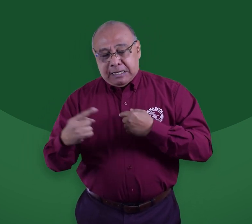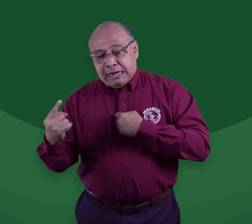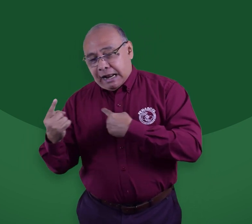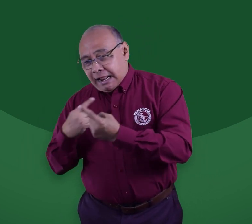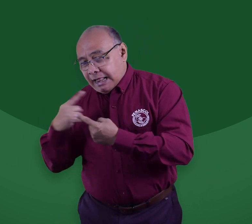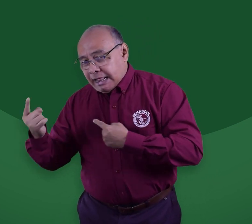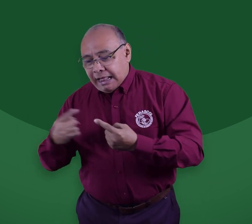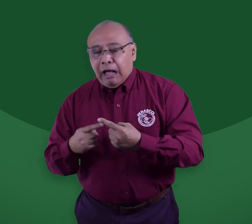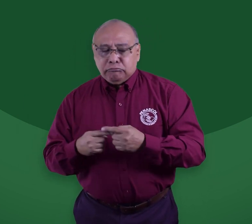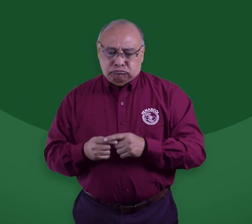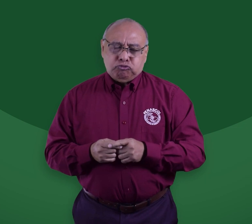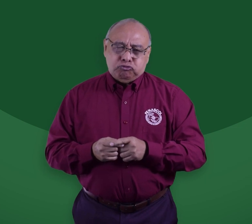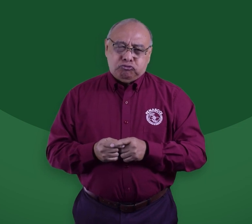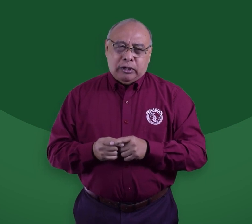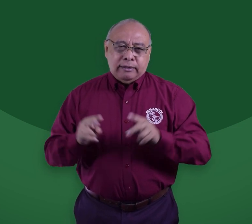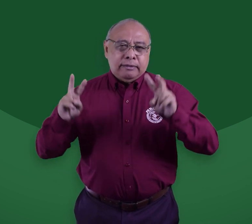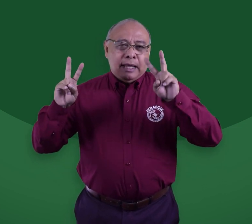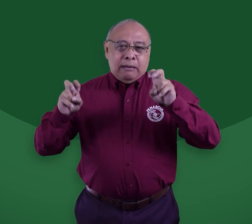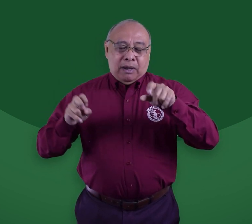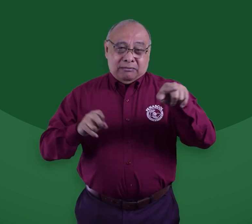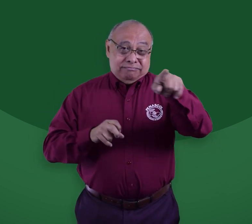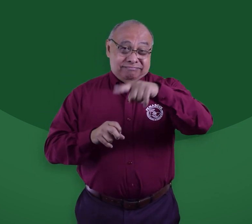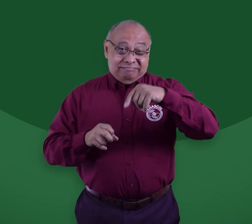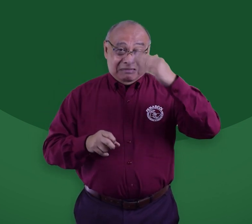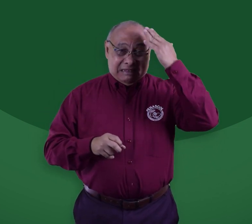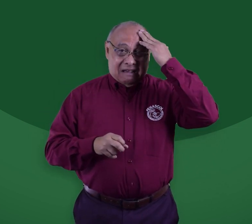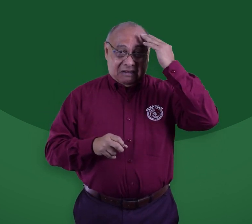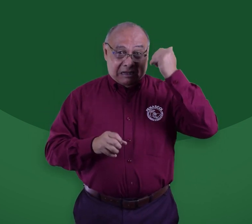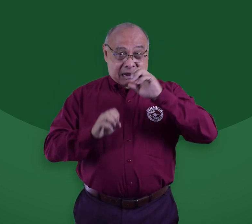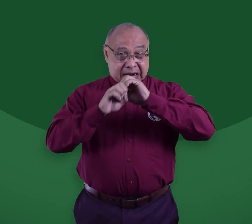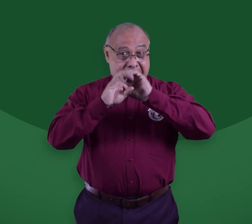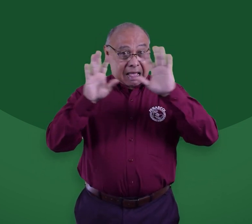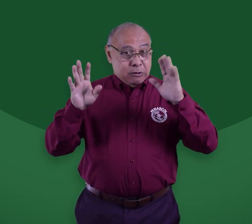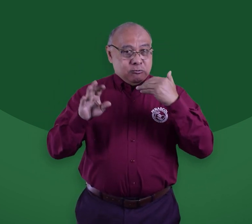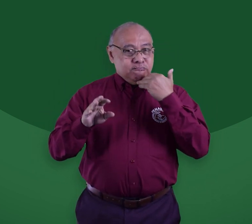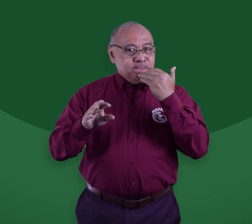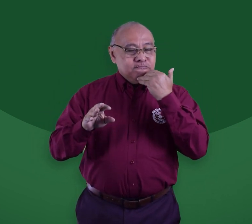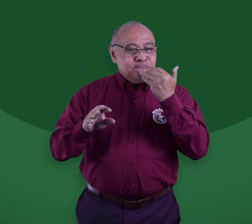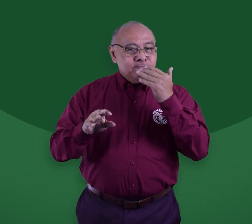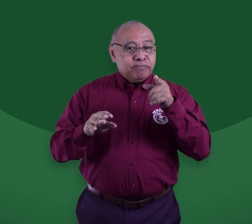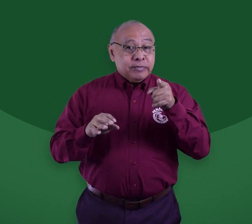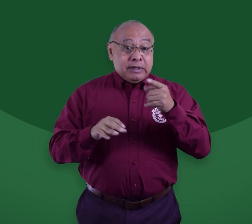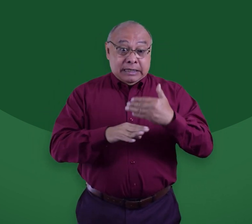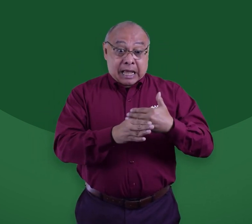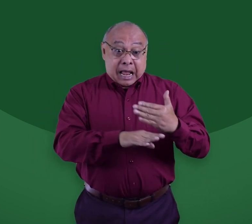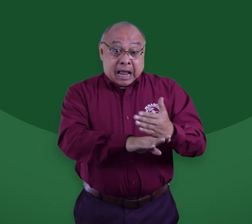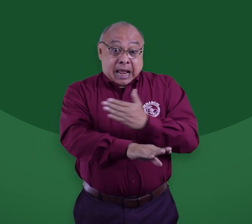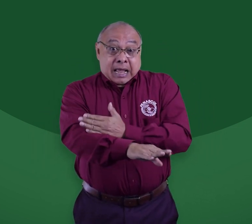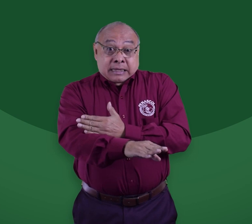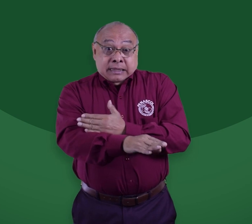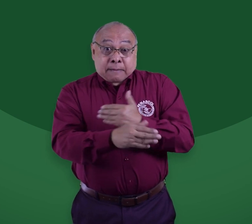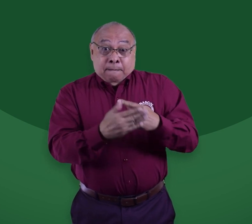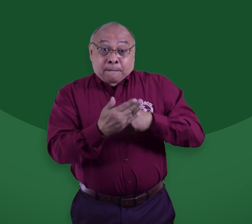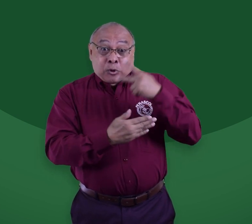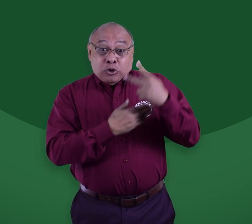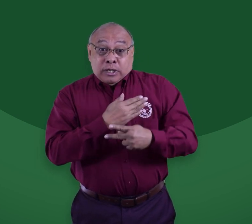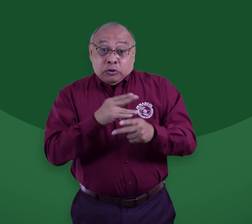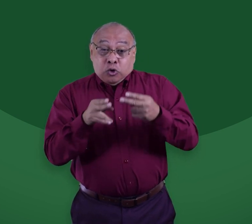el punto 4, al que no sé si ustedes tienen un poco de conocimiento al respecto. El